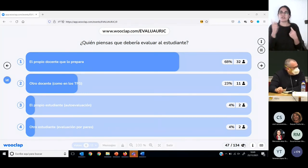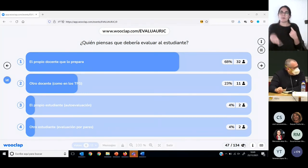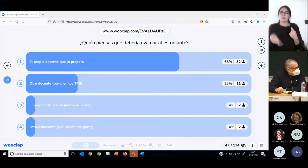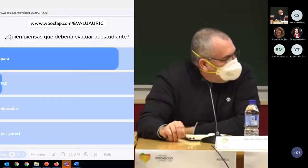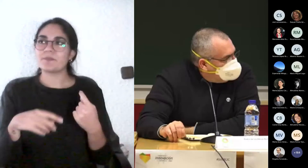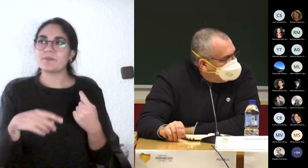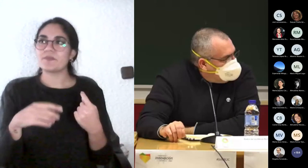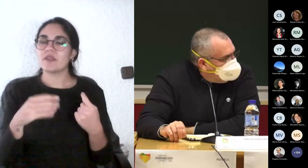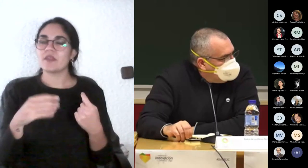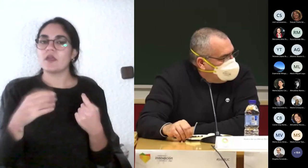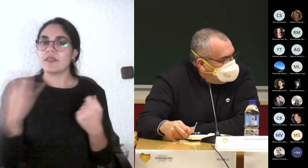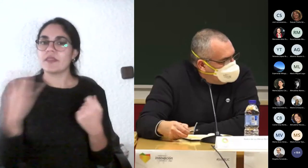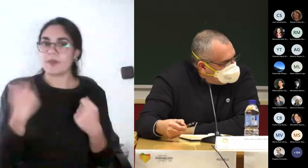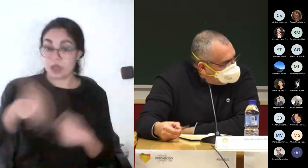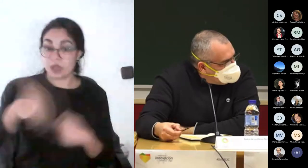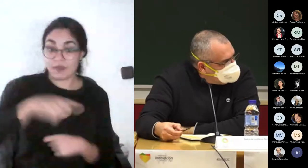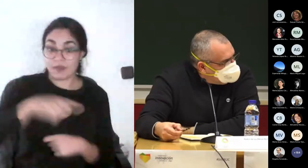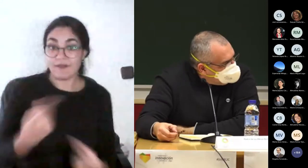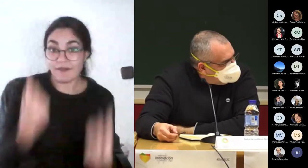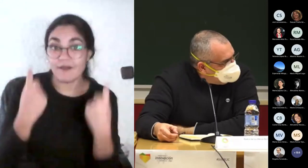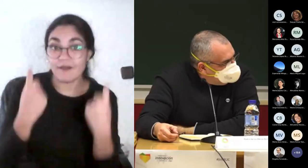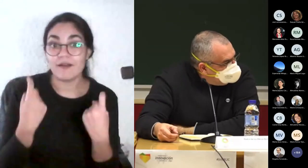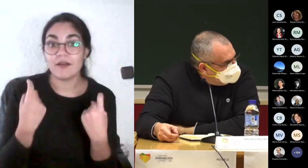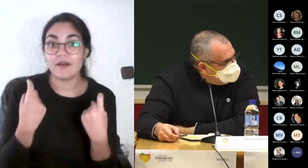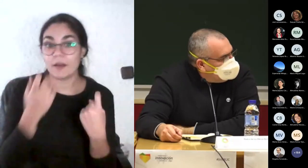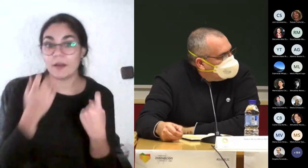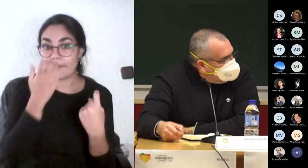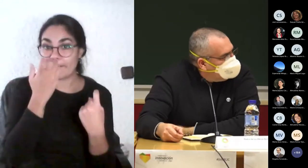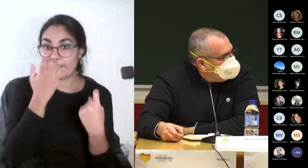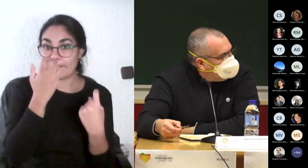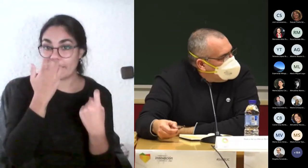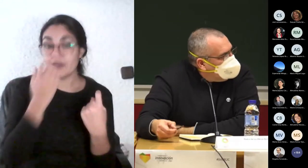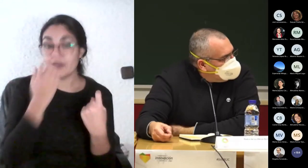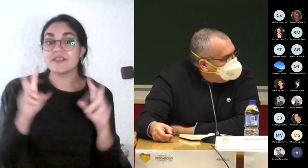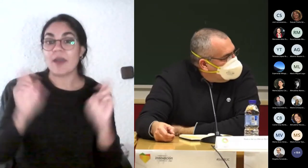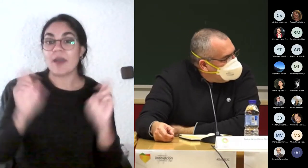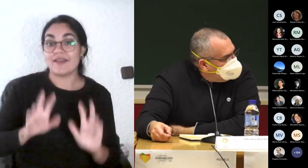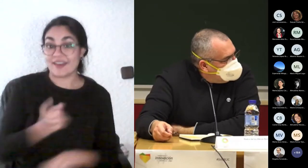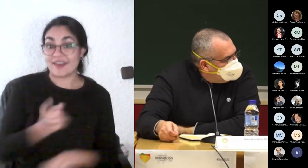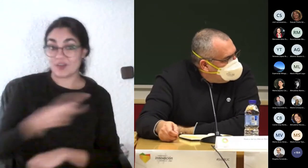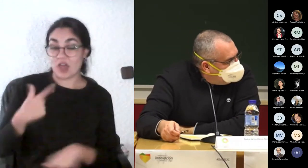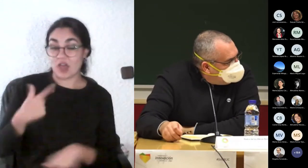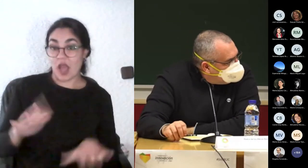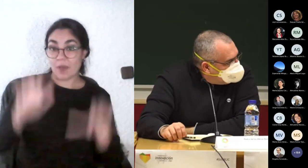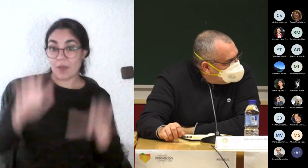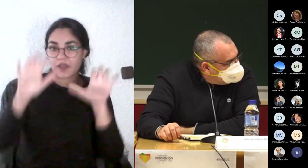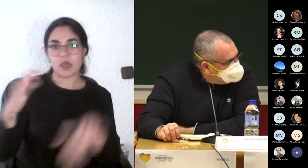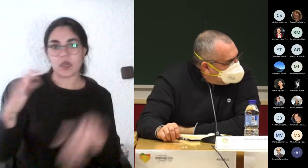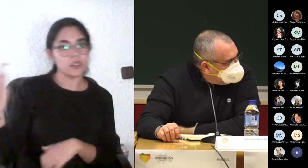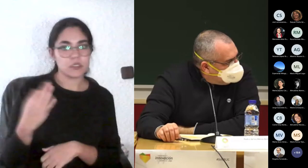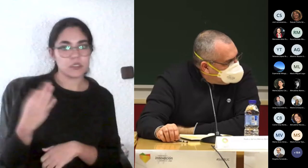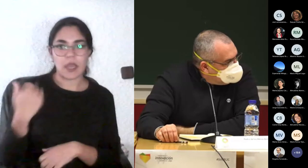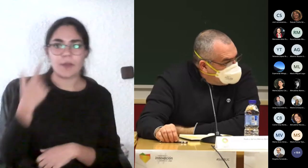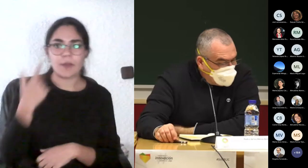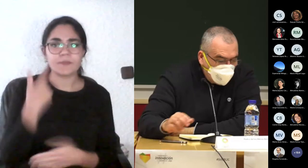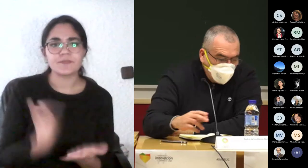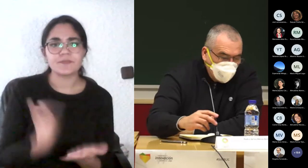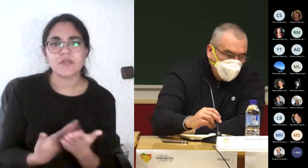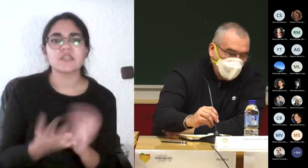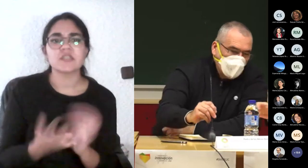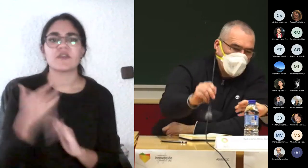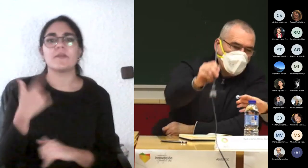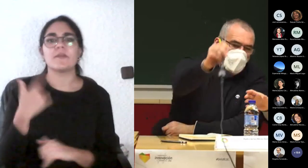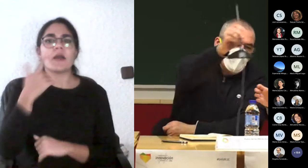debemos garantizarles que los resultados de aprendizaje son los que deberían ser independientemente del profesor que se los haya impartido